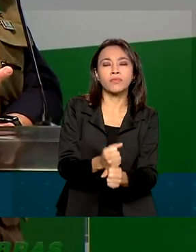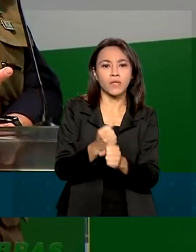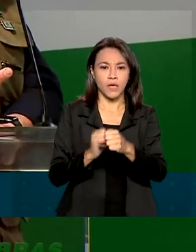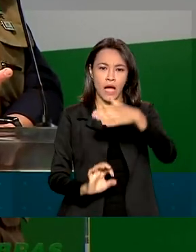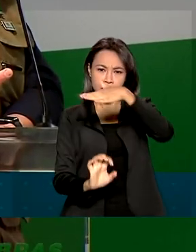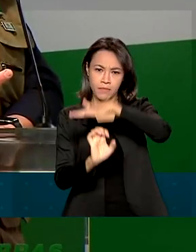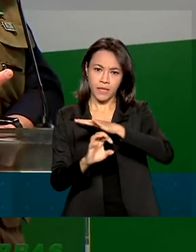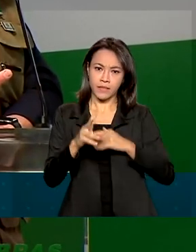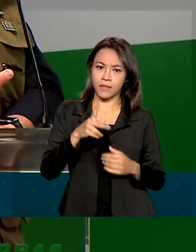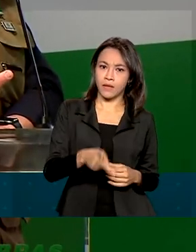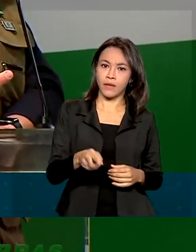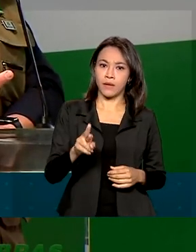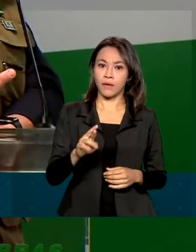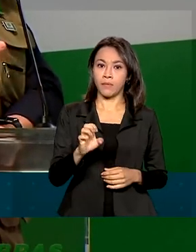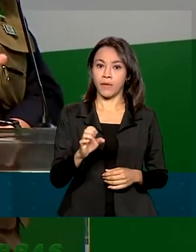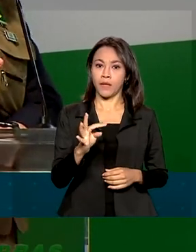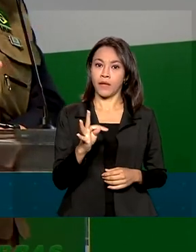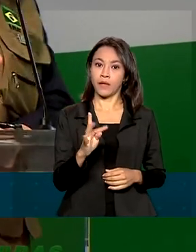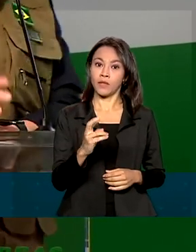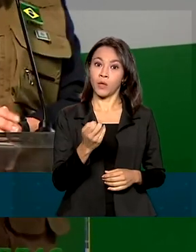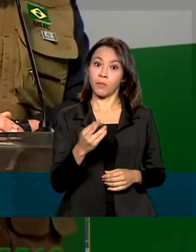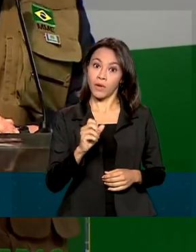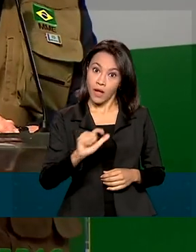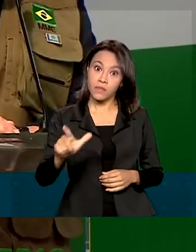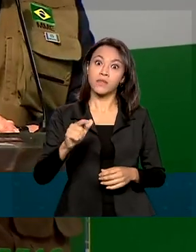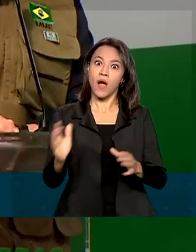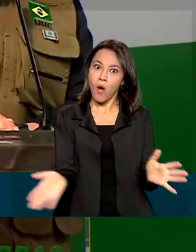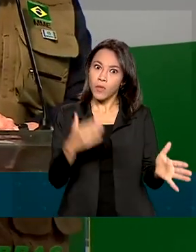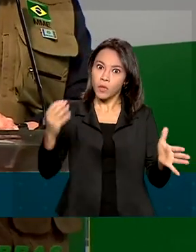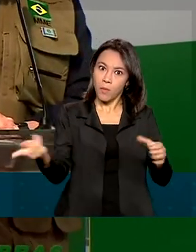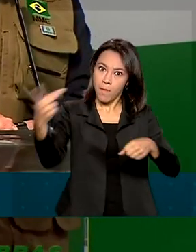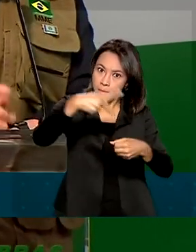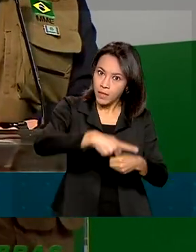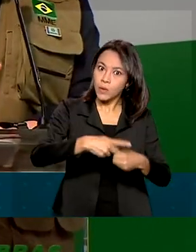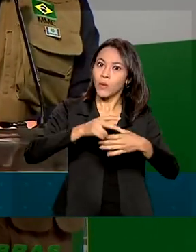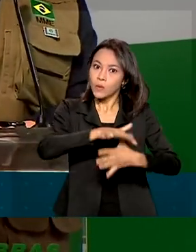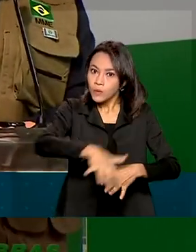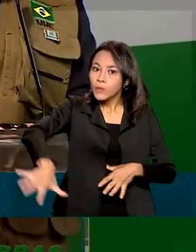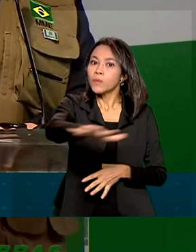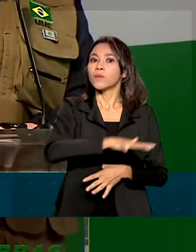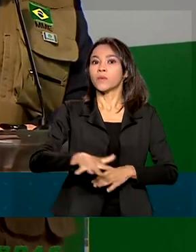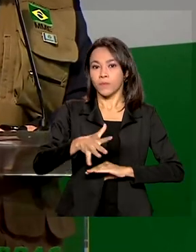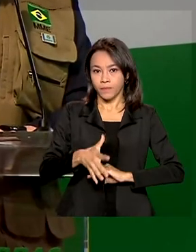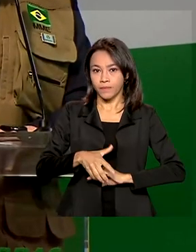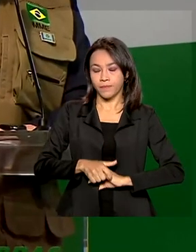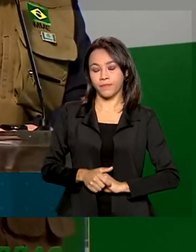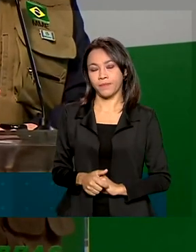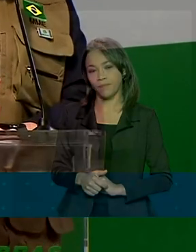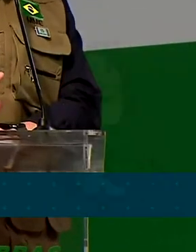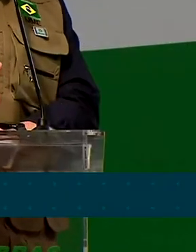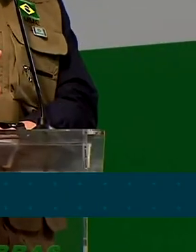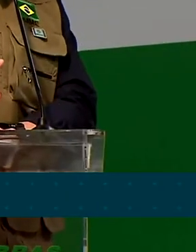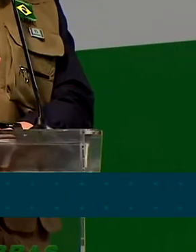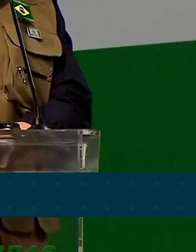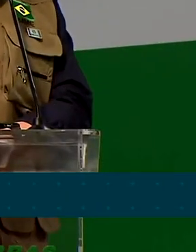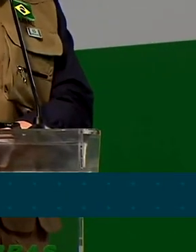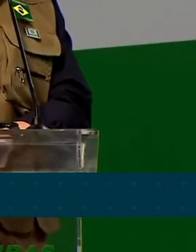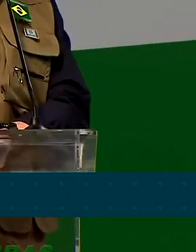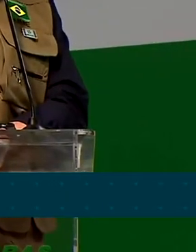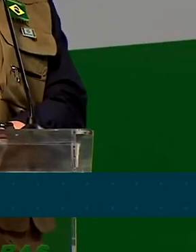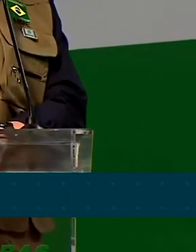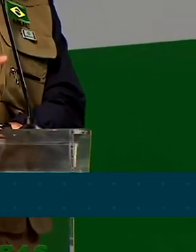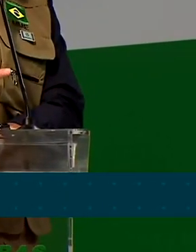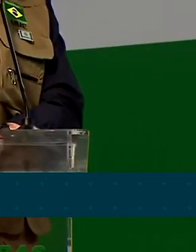conseguiu aumentar a produção de petróleo e gás. Se hoje o mundo vive uma crise